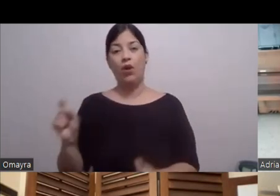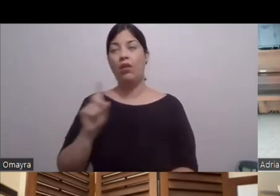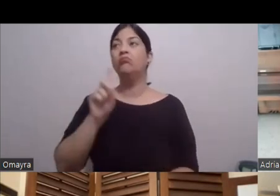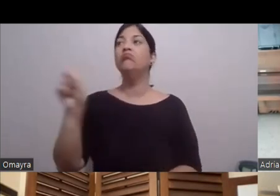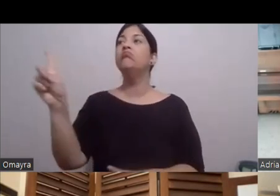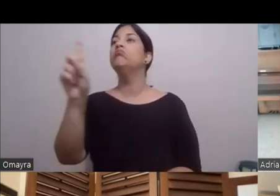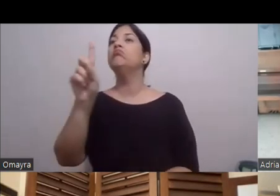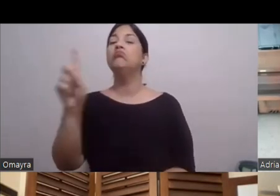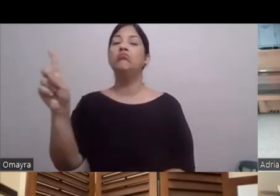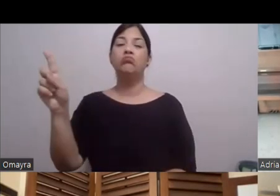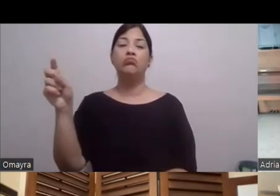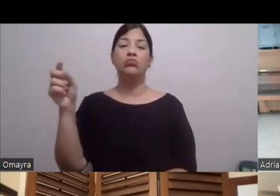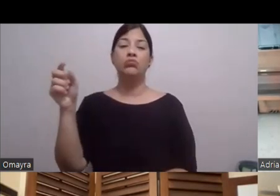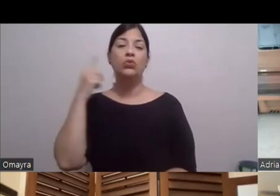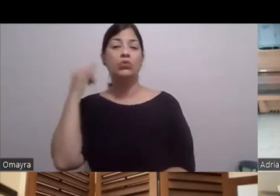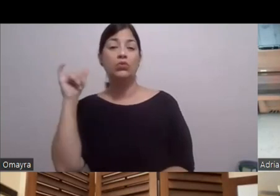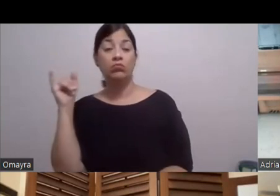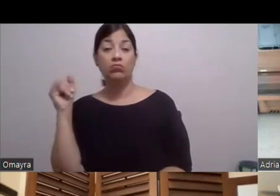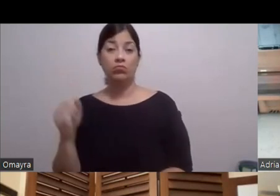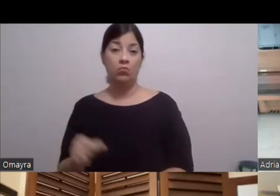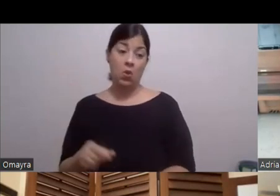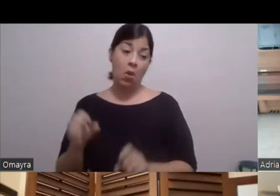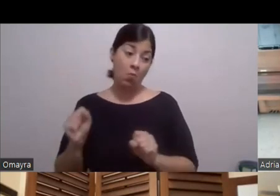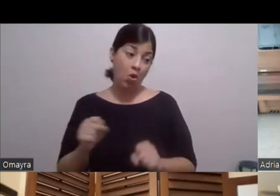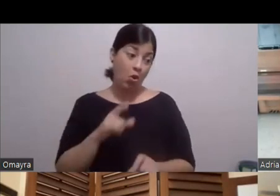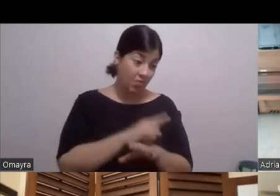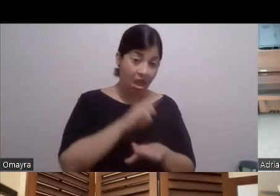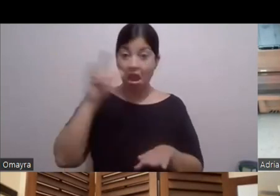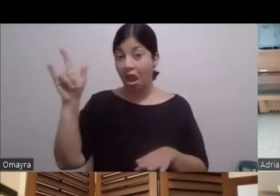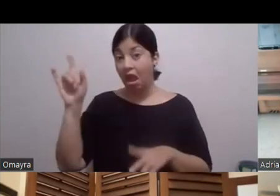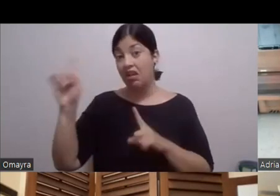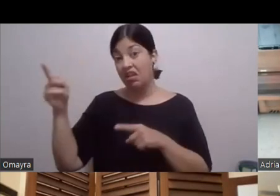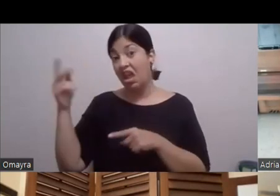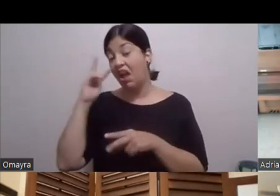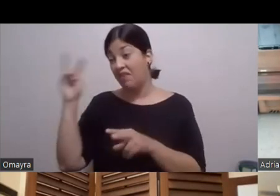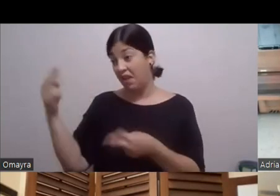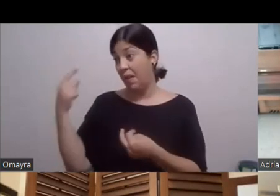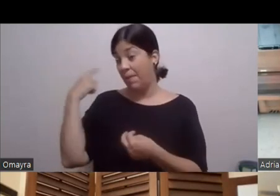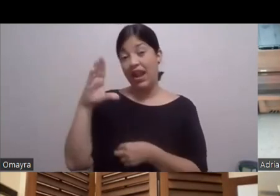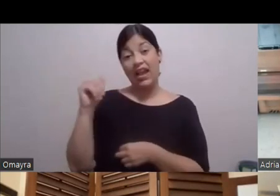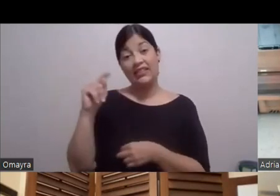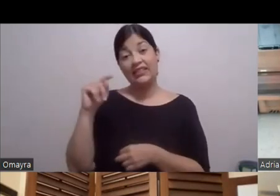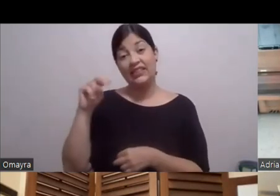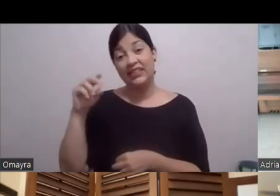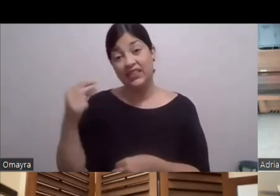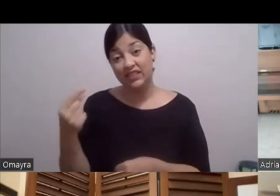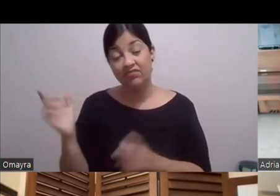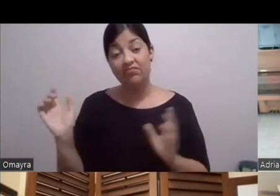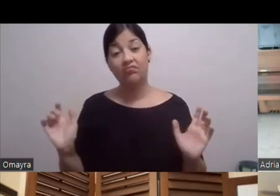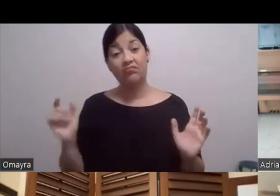O si me quieres ver Pues viajo Y chévere Voy allí Y si es que me quieres ver En persona Para hacer un casting Este Presencial Pero de irme a Los